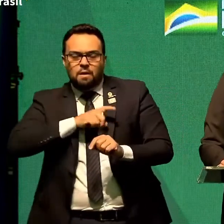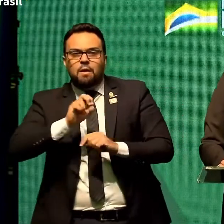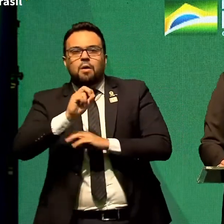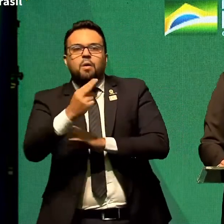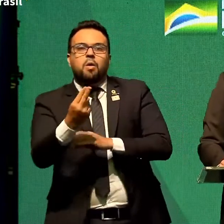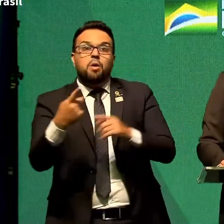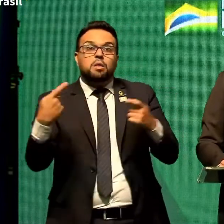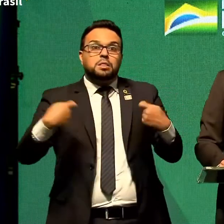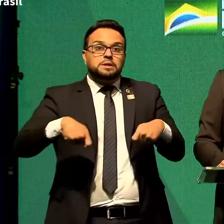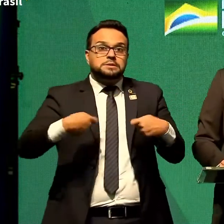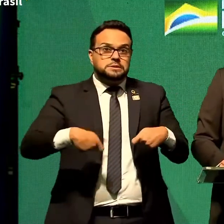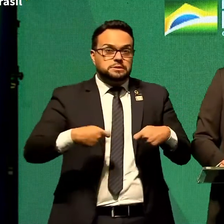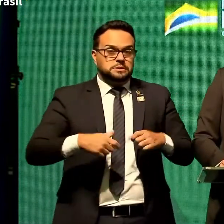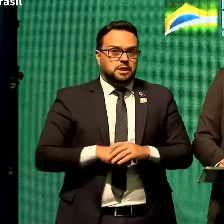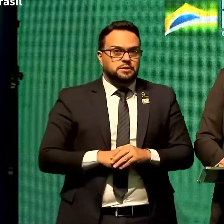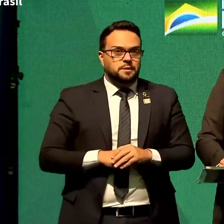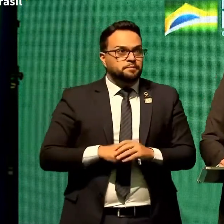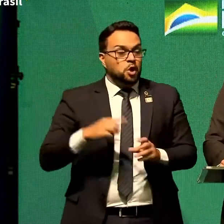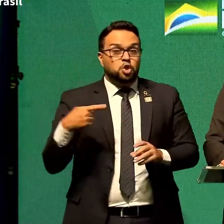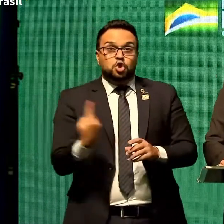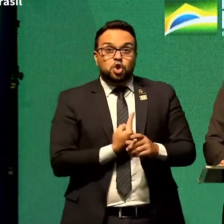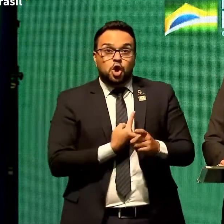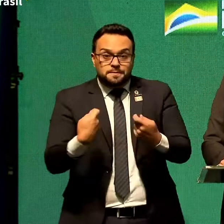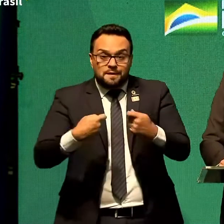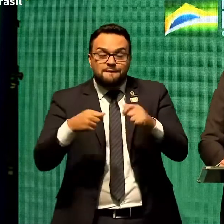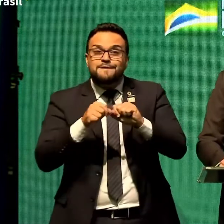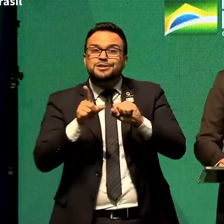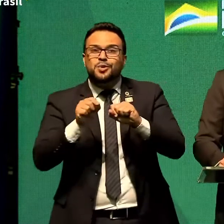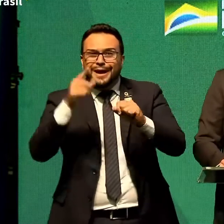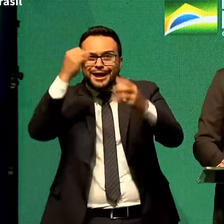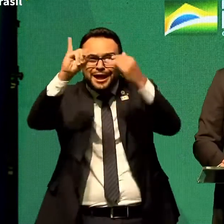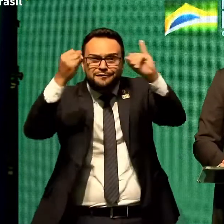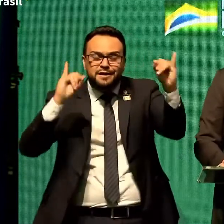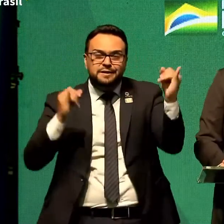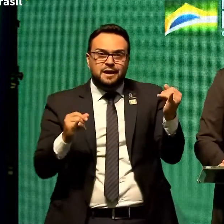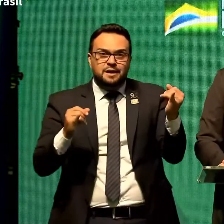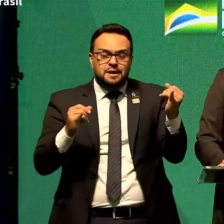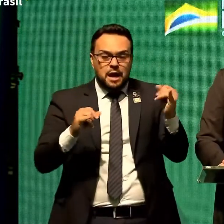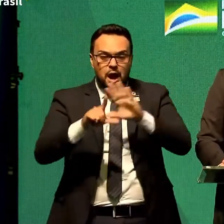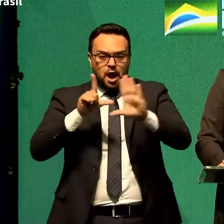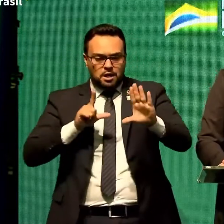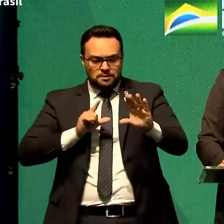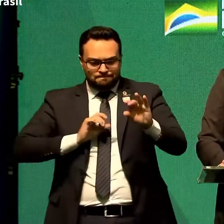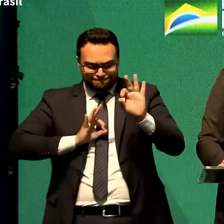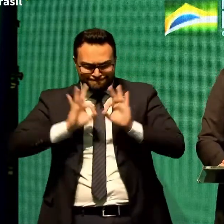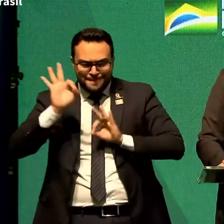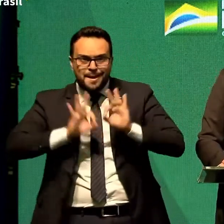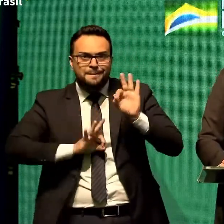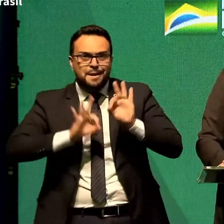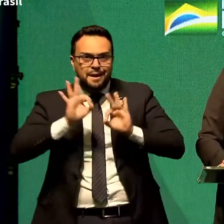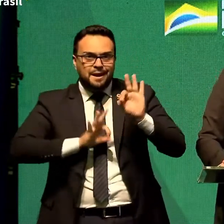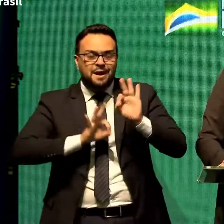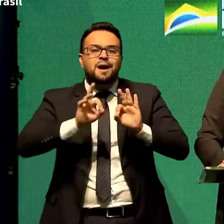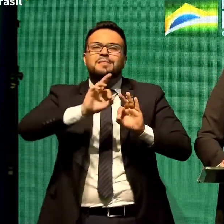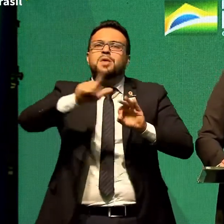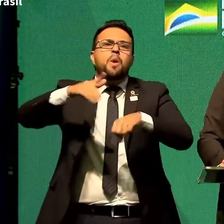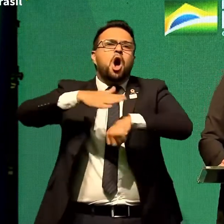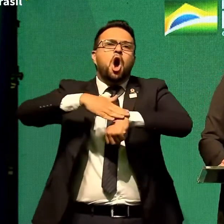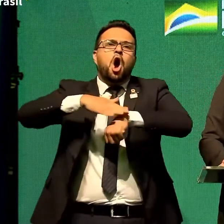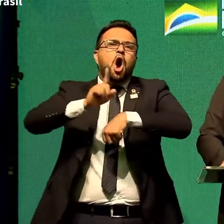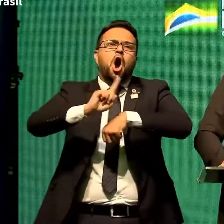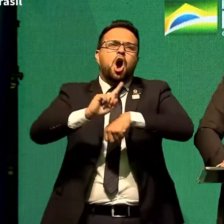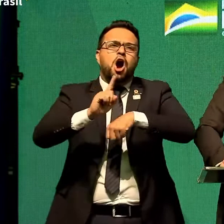O que nós devemos fazer para evitar isso daí? Como nos preparar? Não é hora de ver